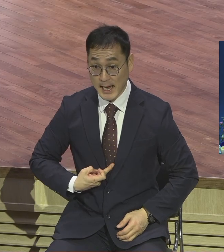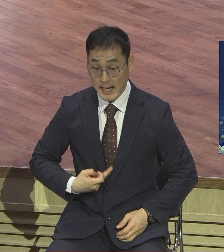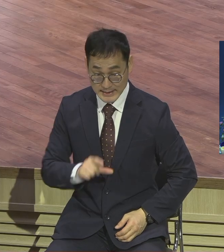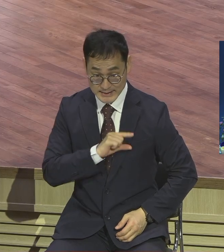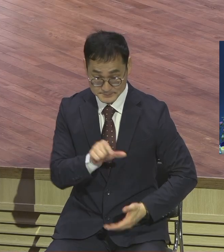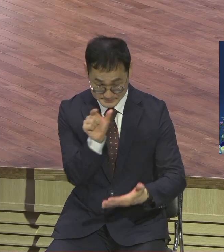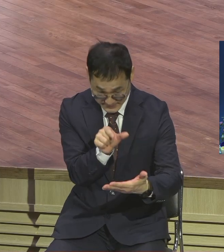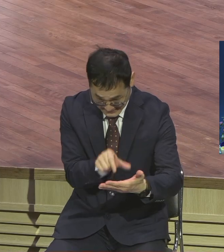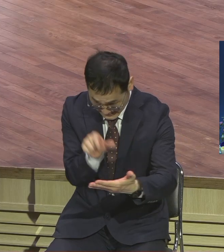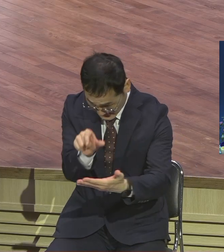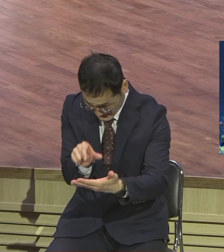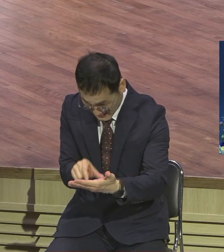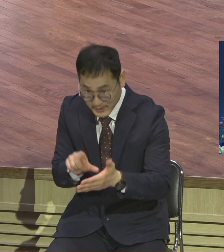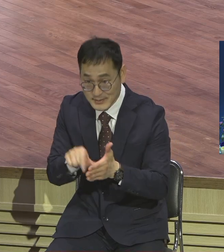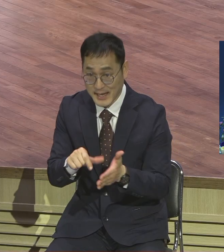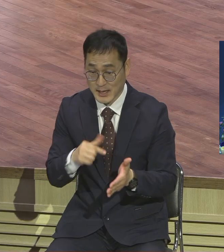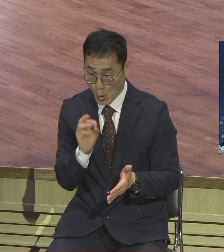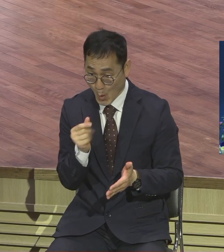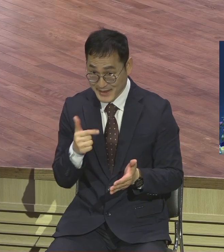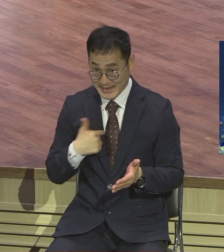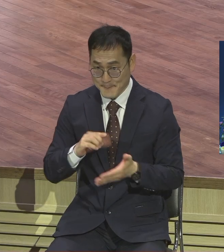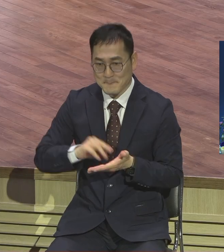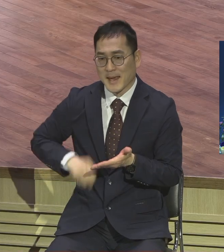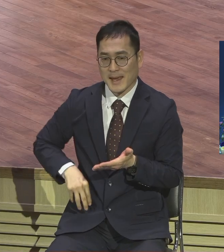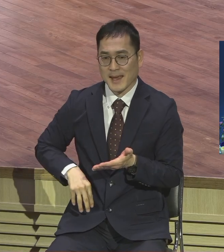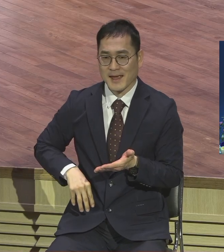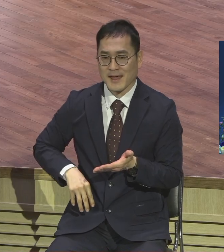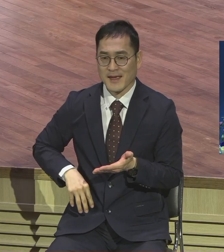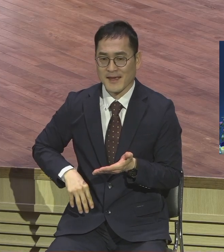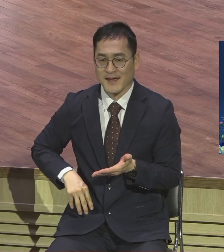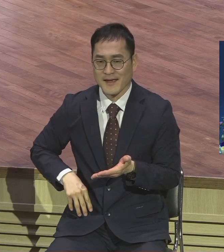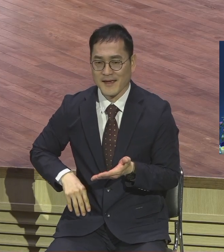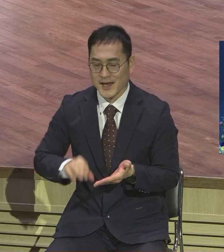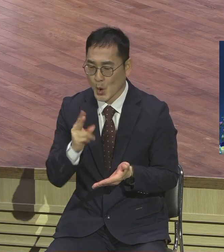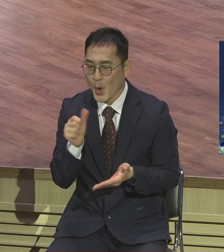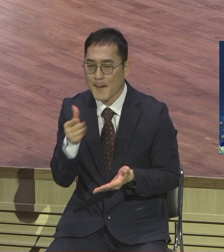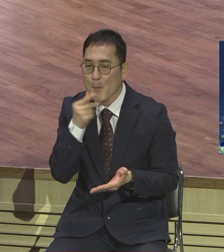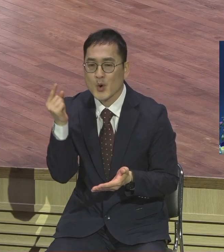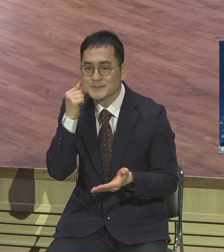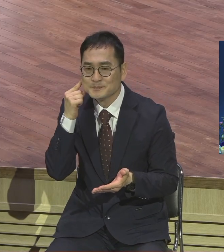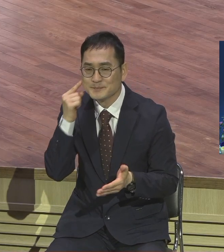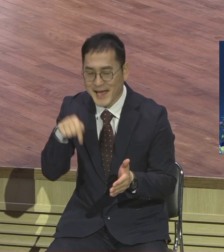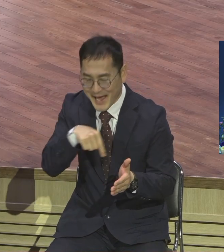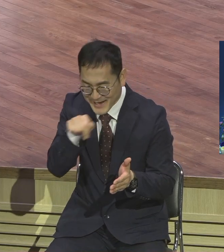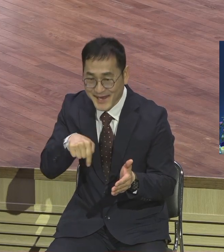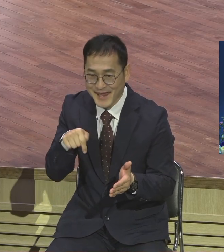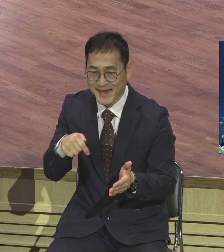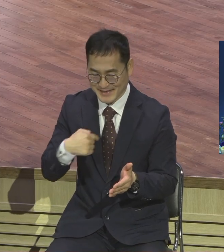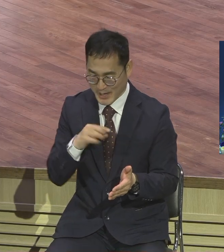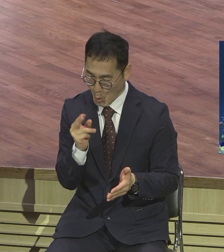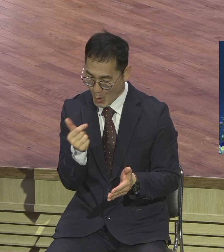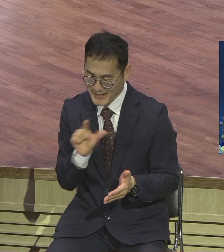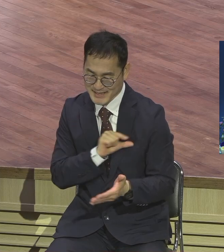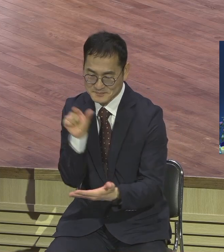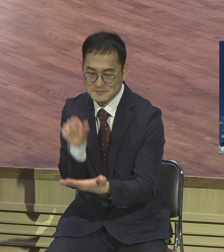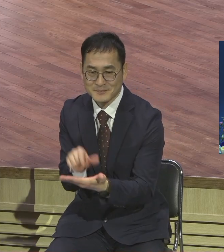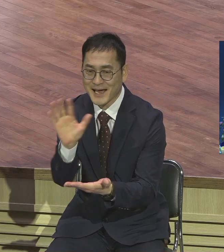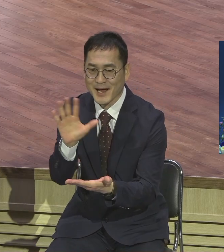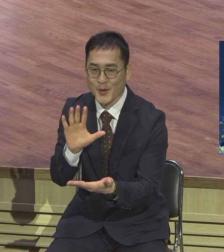자신이 등장하는 장면이 나오면 아주 독특하게 사용을 했습니다 자기 표현은 어떻게 했냐 요한복음 13장